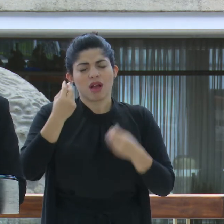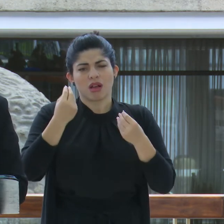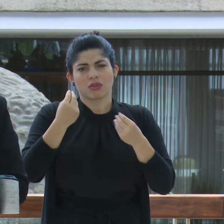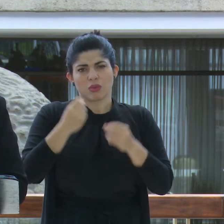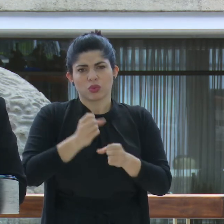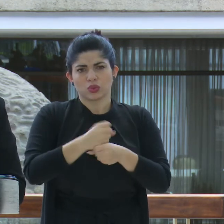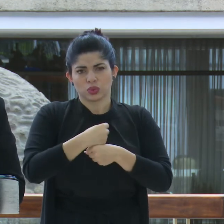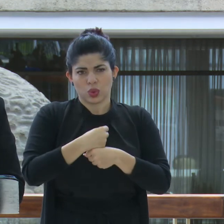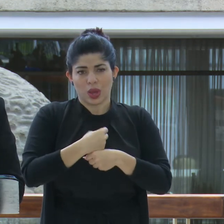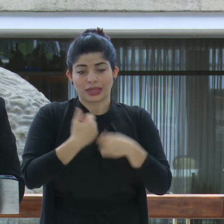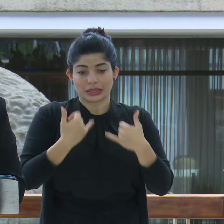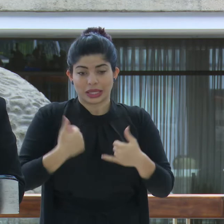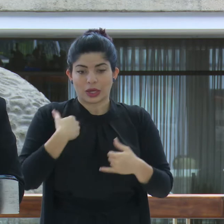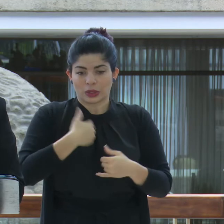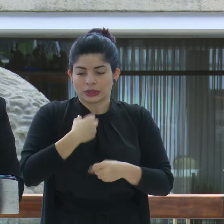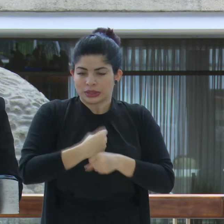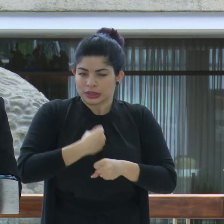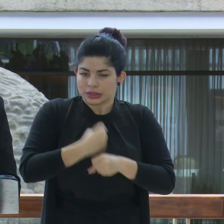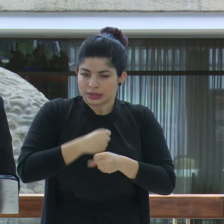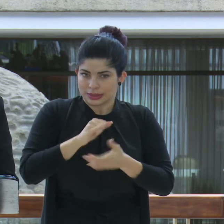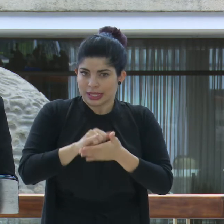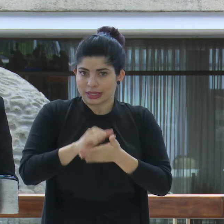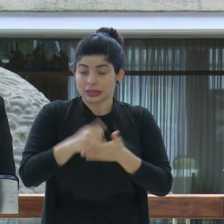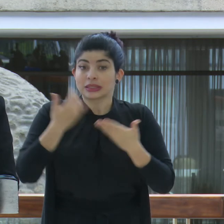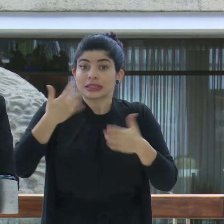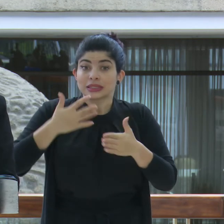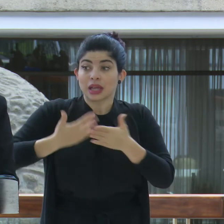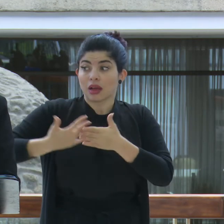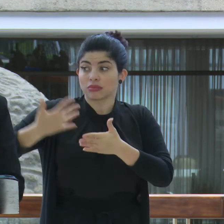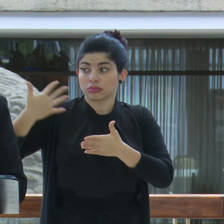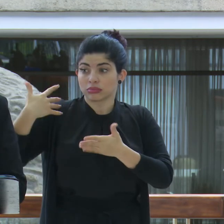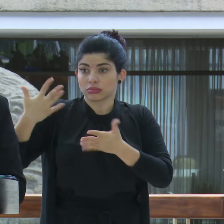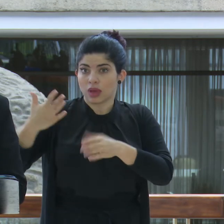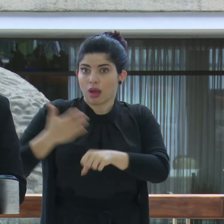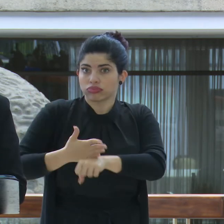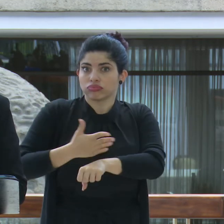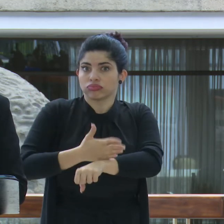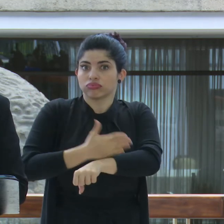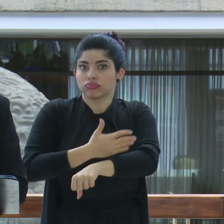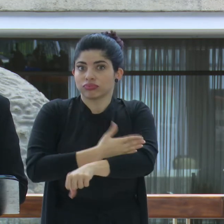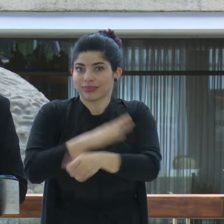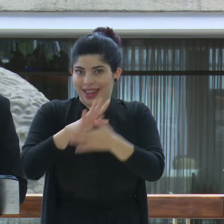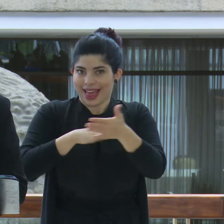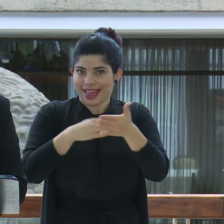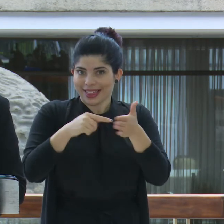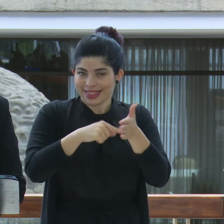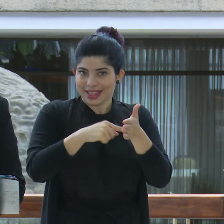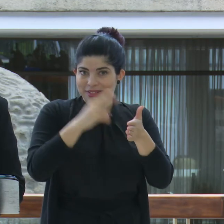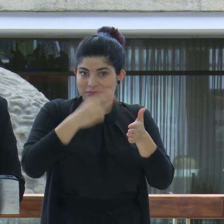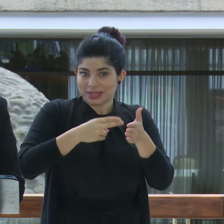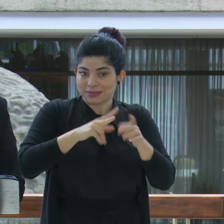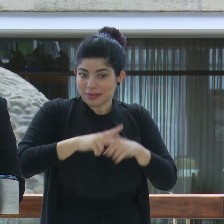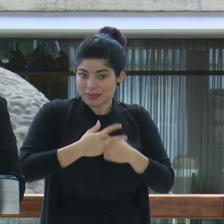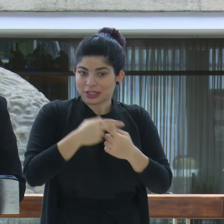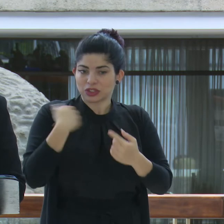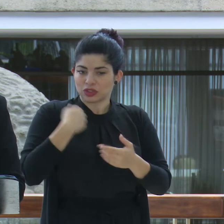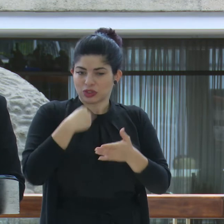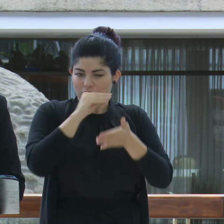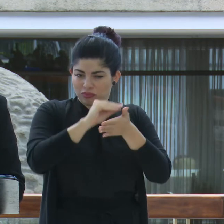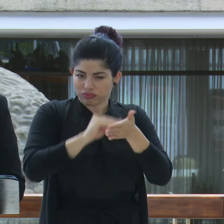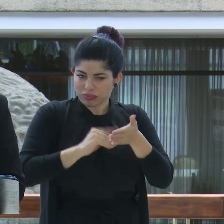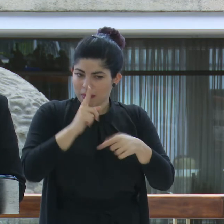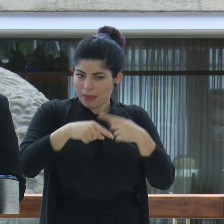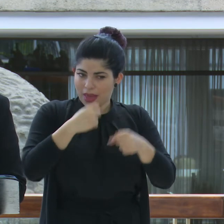Y en eso estamos. Aunque hemos recorrido ya gran parte de esta agenda que nos acometimos a